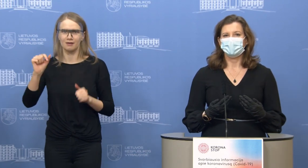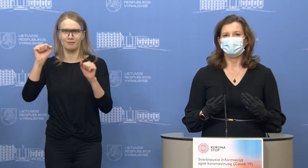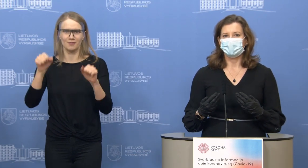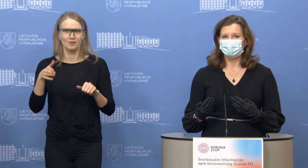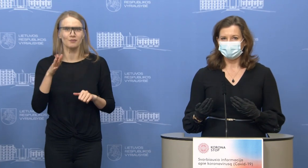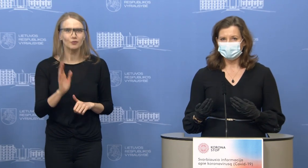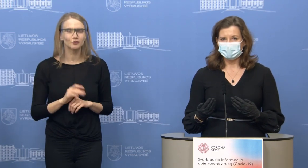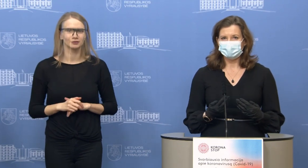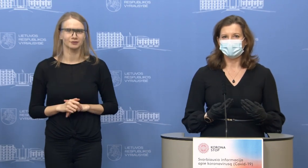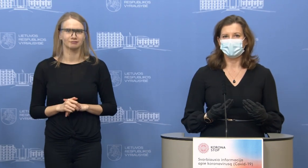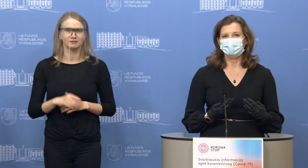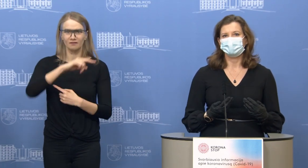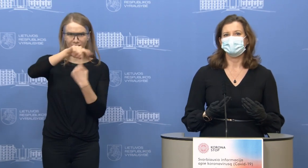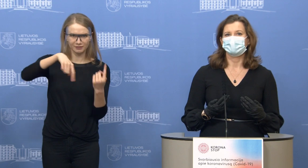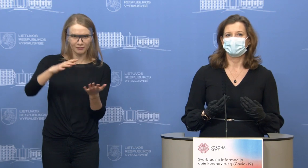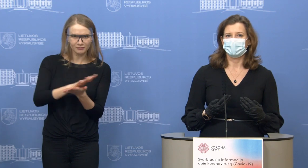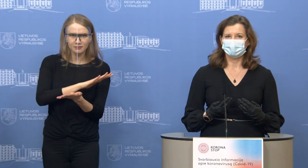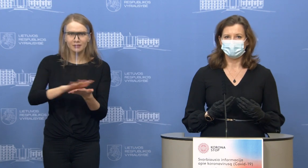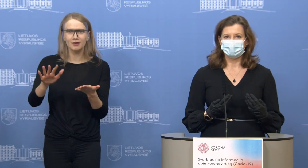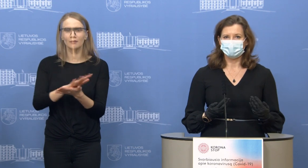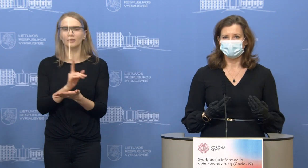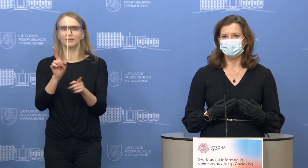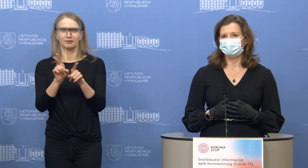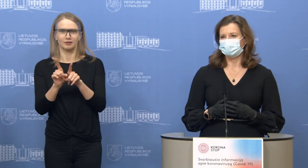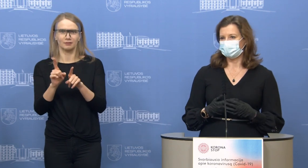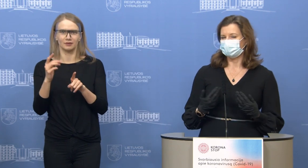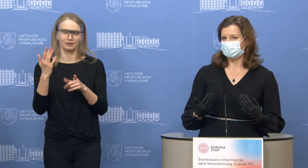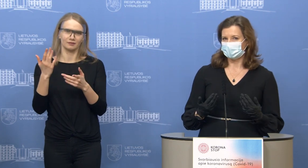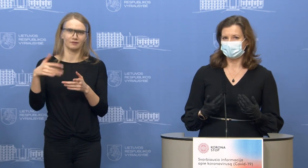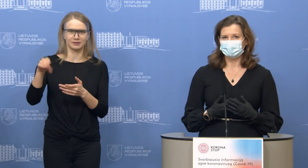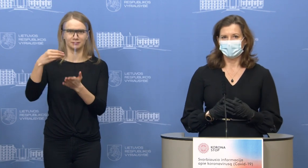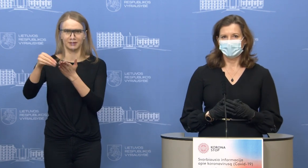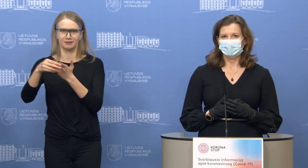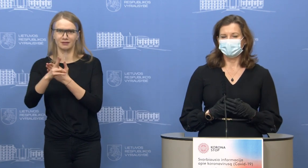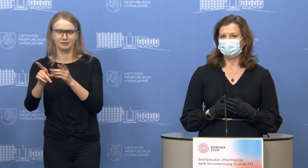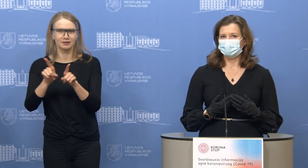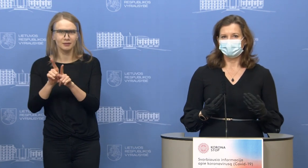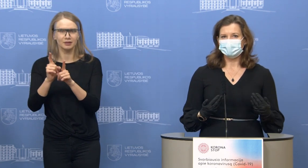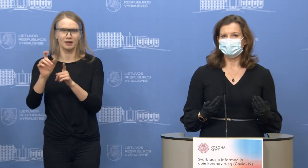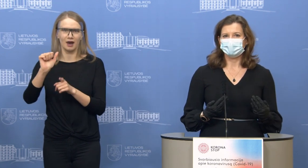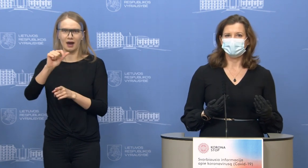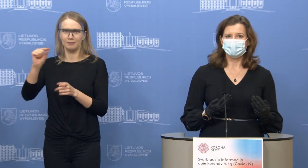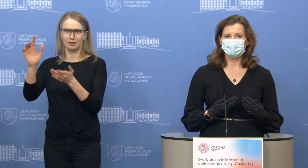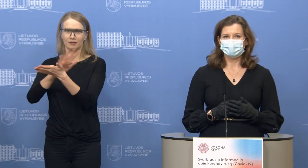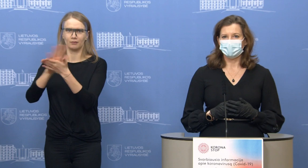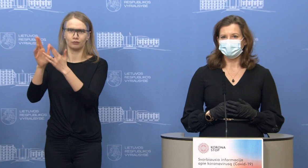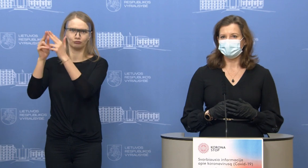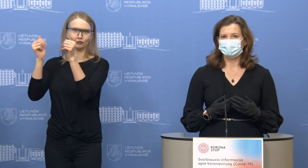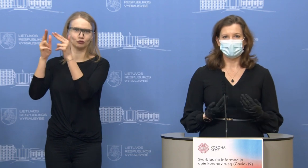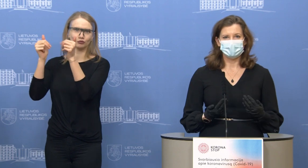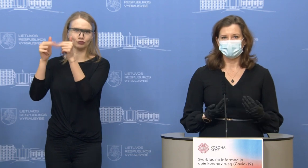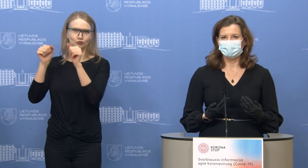nemokama ne tik verslams dalyvaujantims joje, tačiau taip pat ir pirkėjams. Taigi verslas tikrai yra